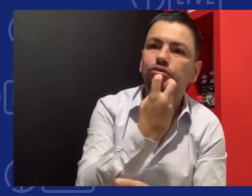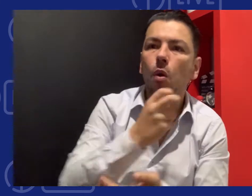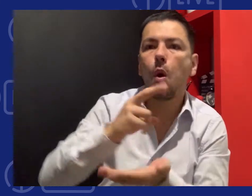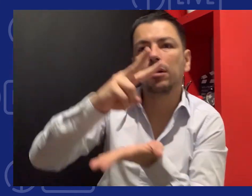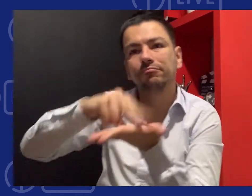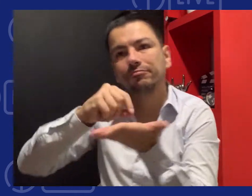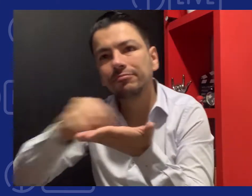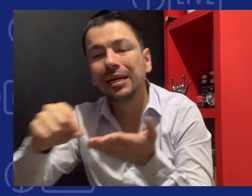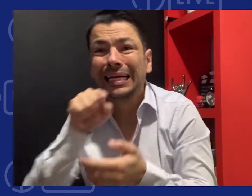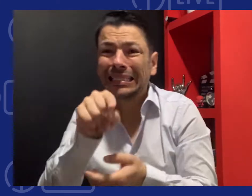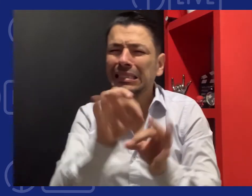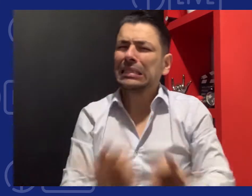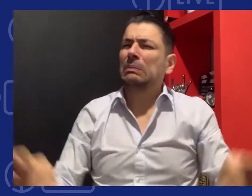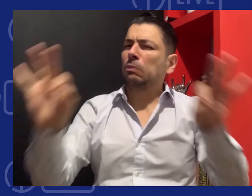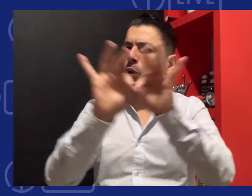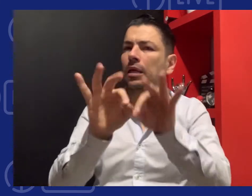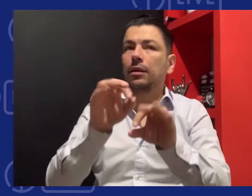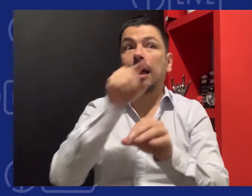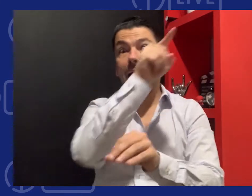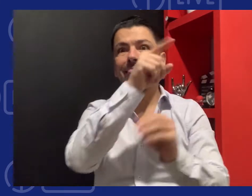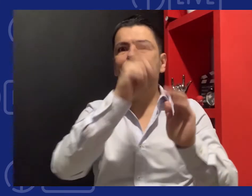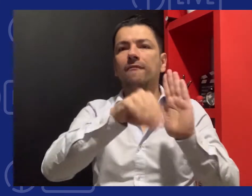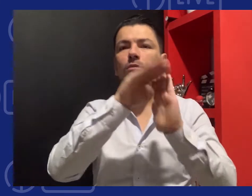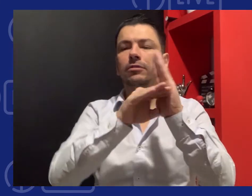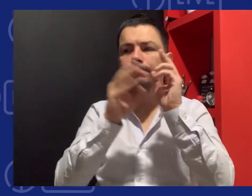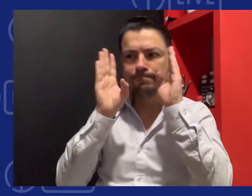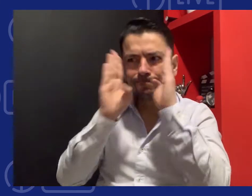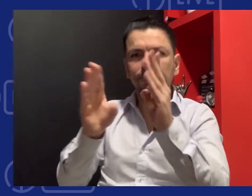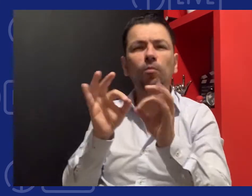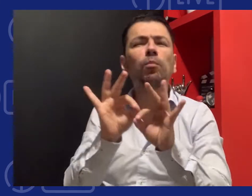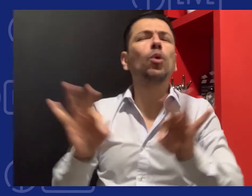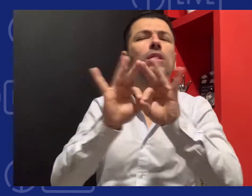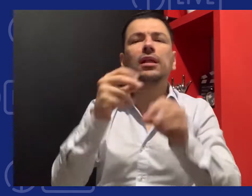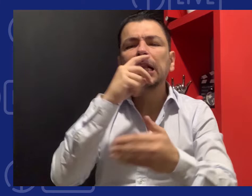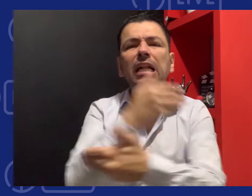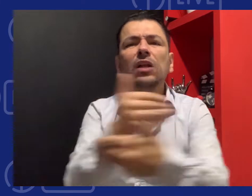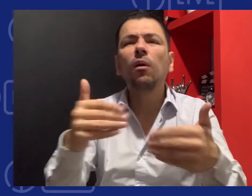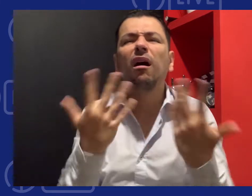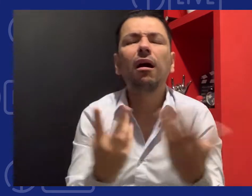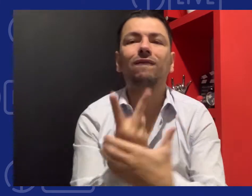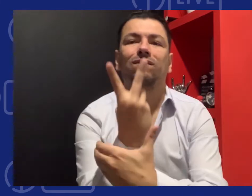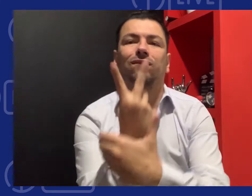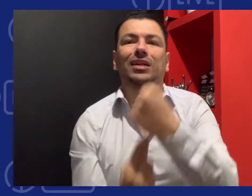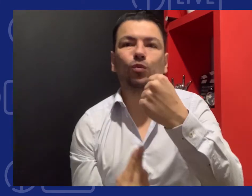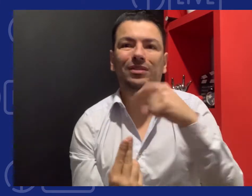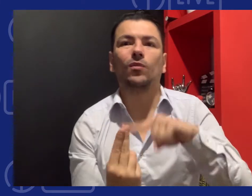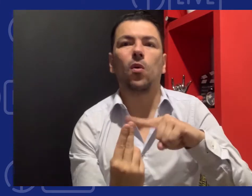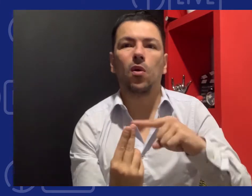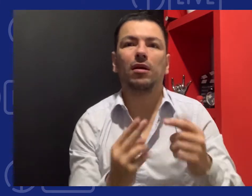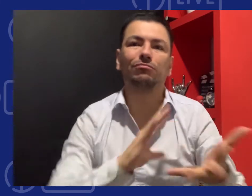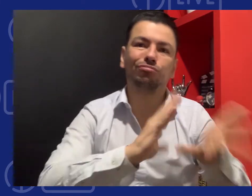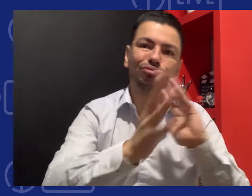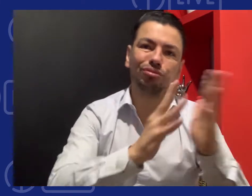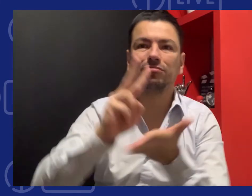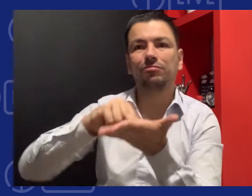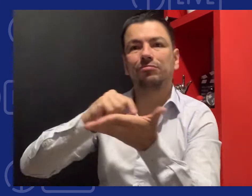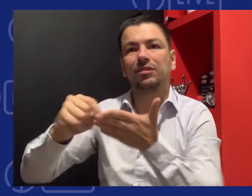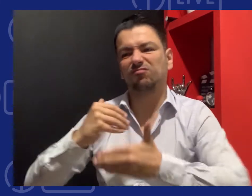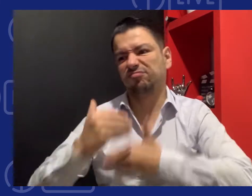Es importante que tomen atención los gobernantes para que el proceso educativo de los niños